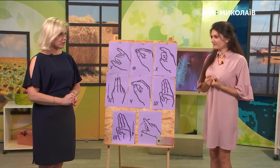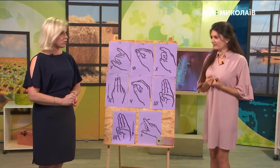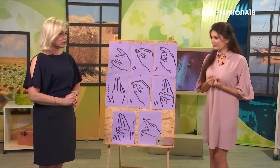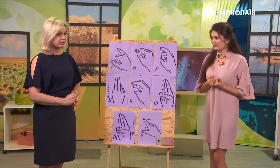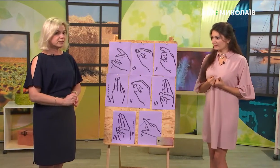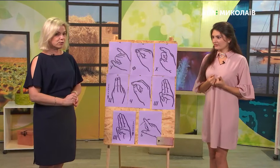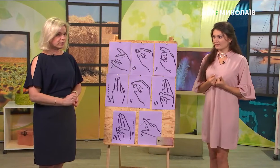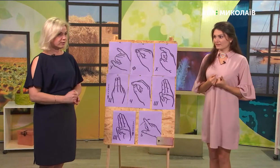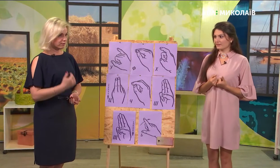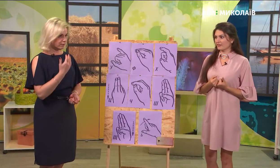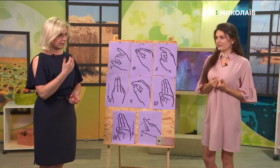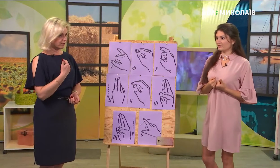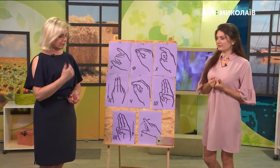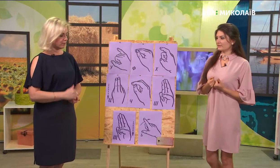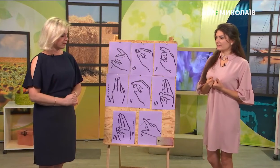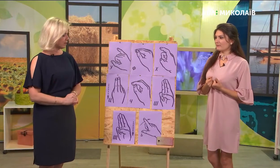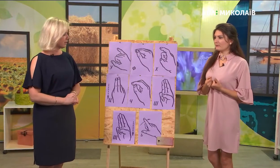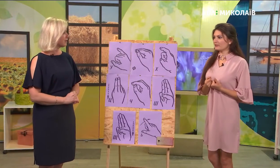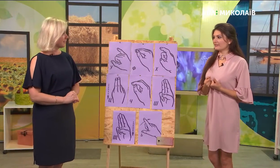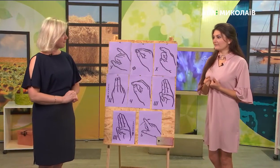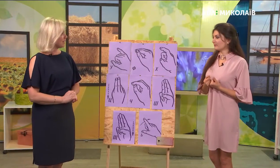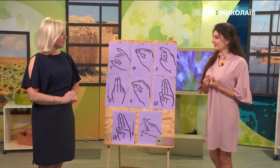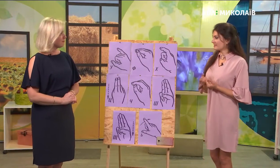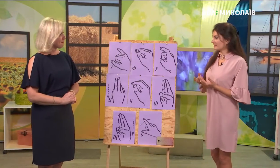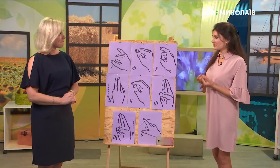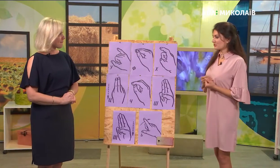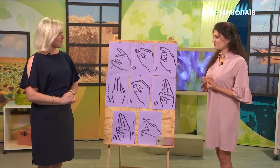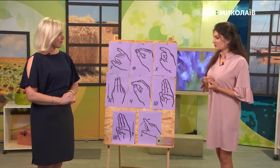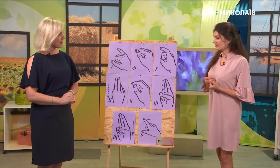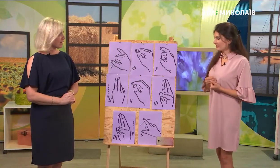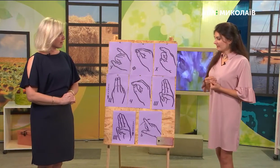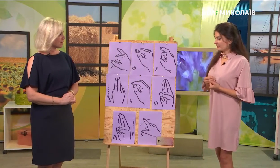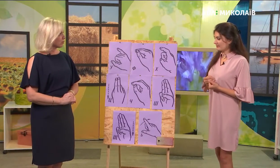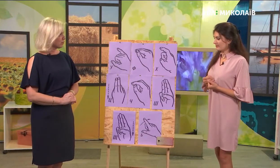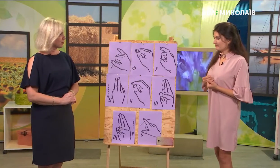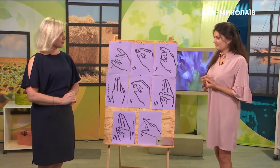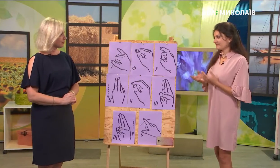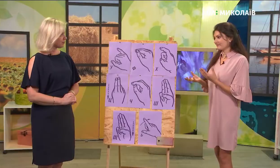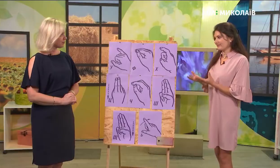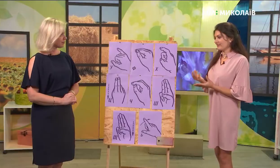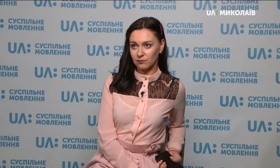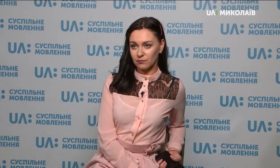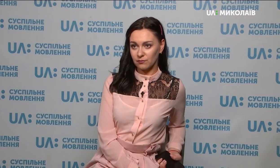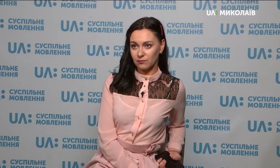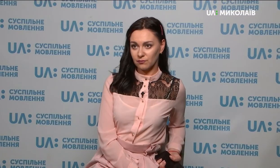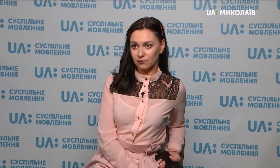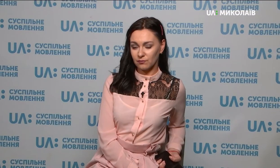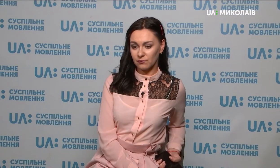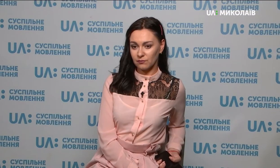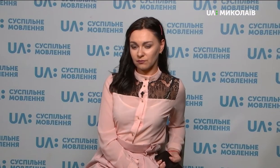'язково дактилюємо. Це, мабуть, найскладніше, тому що важковато, навіть